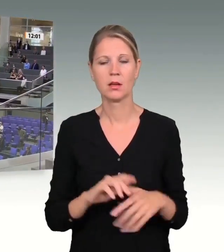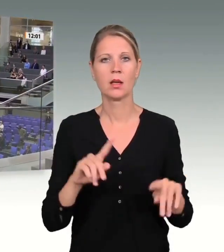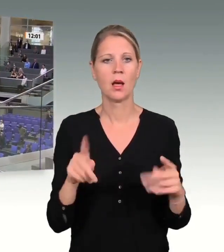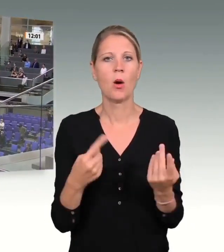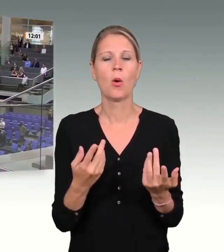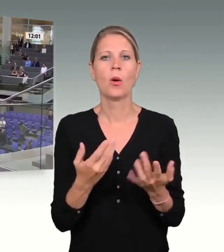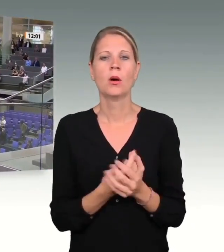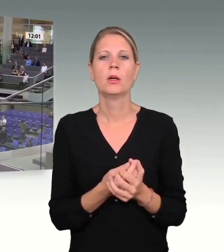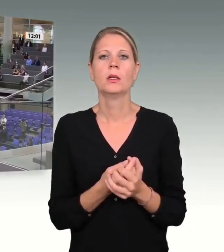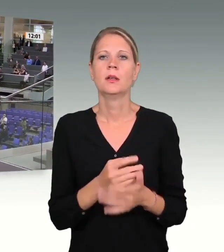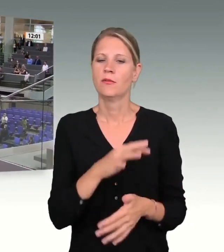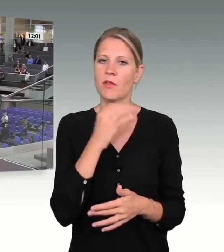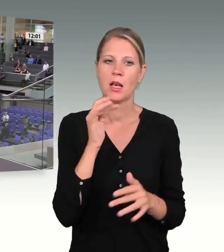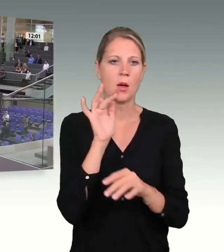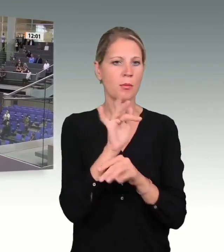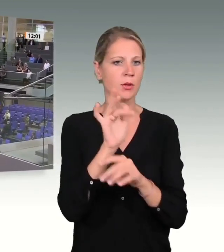verletzt wurden.